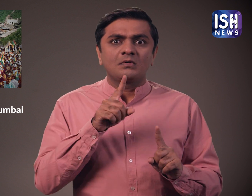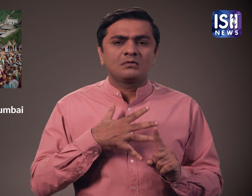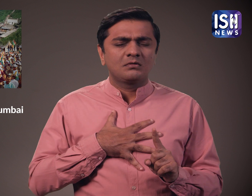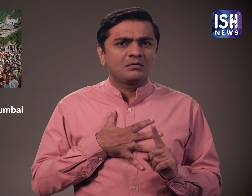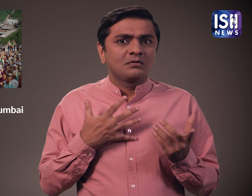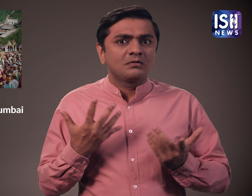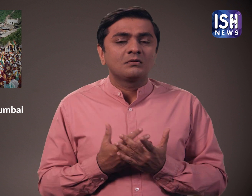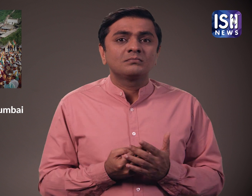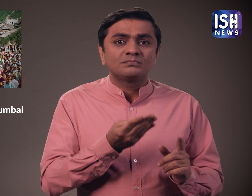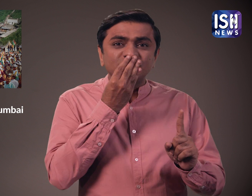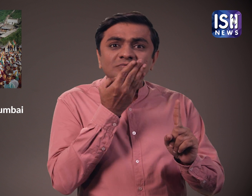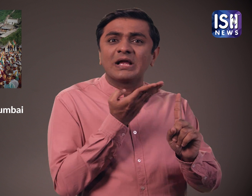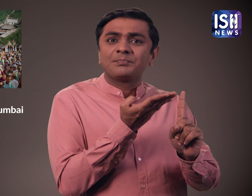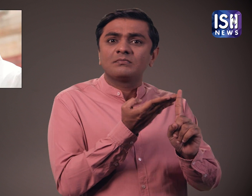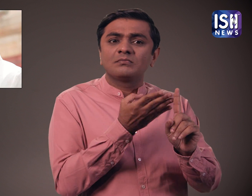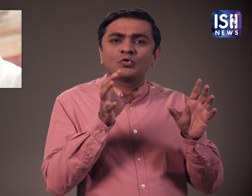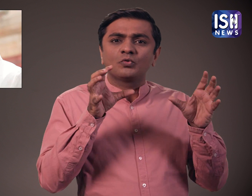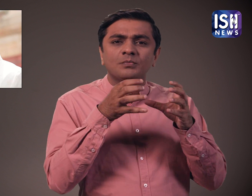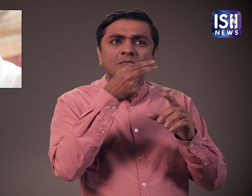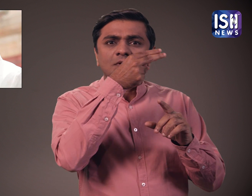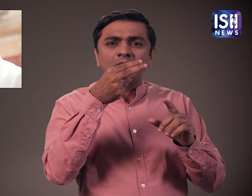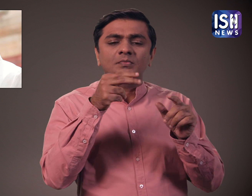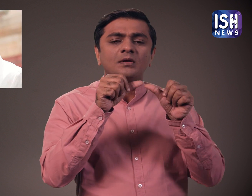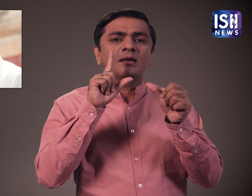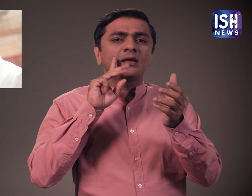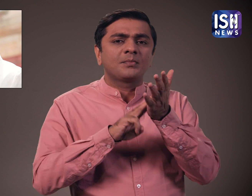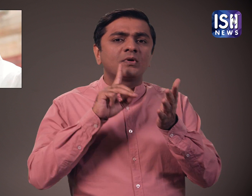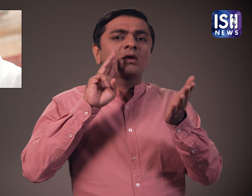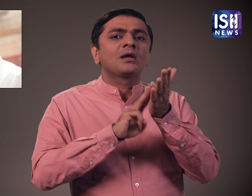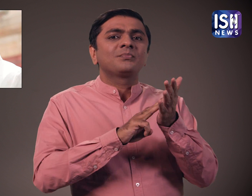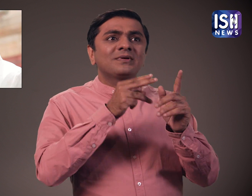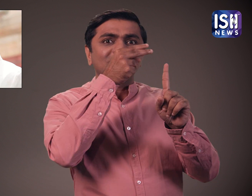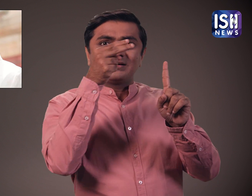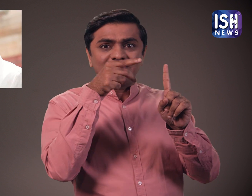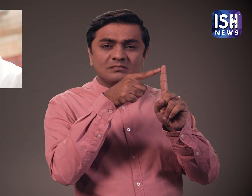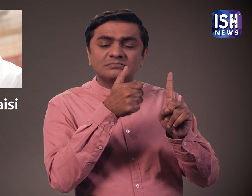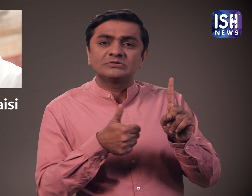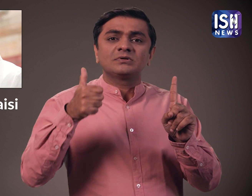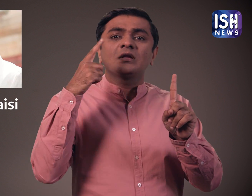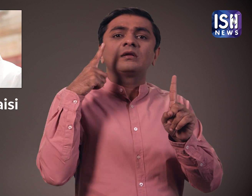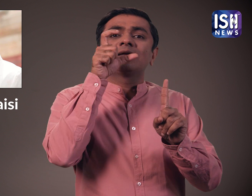आश्चरीजना क्रूप से एक मुसलिम राजनितिक दल AIMIM के प्रमुक असादुदिन OASI ने